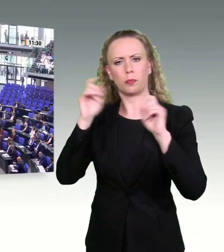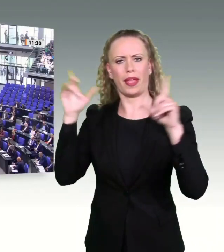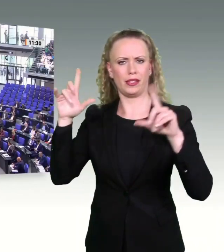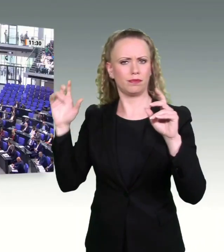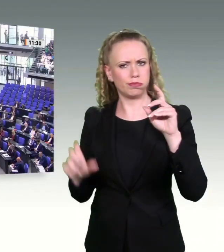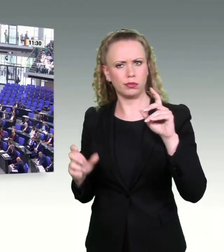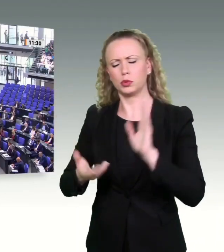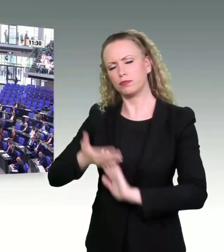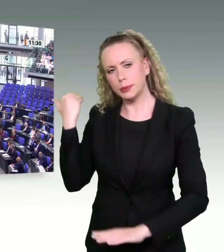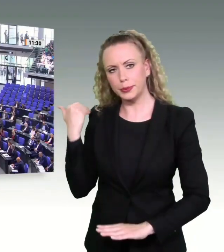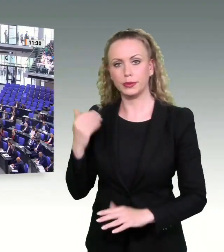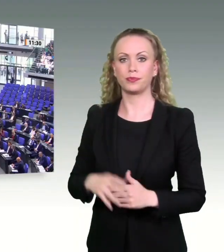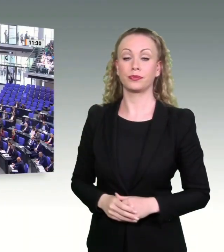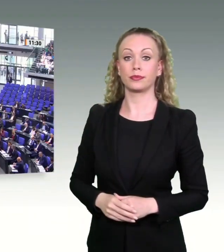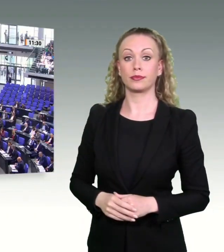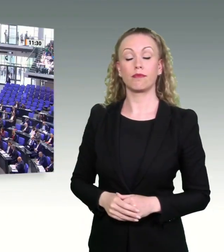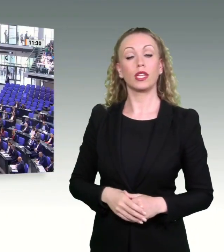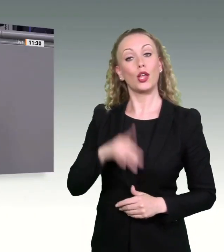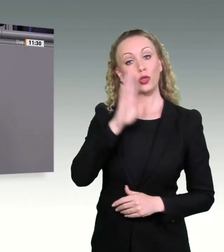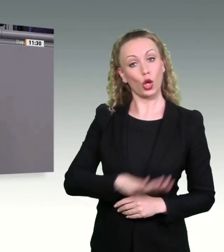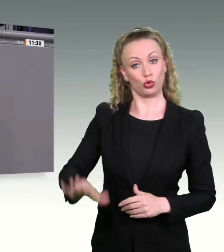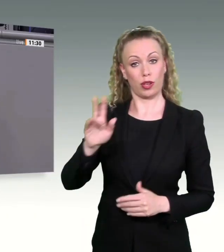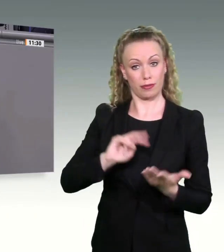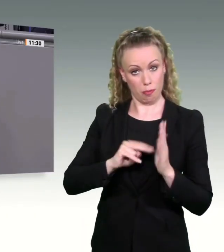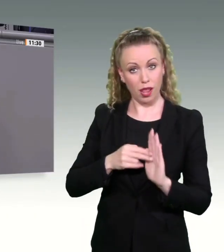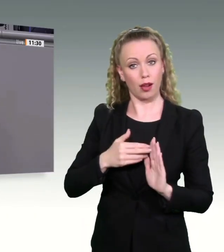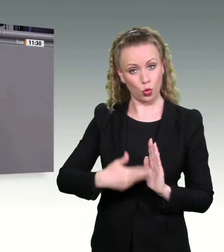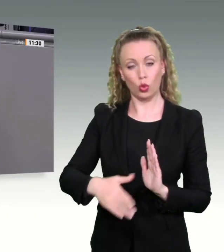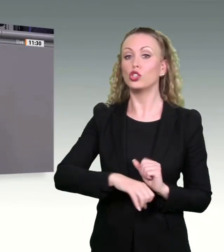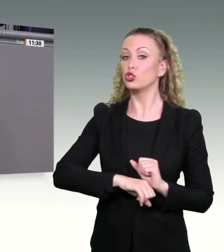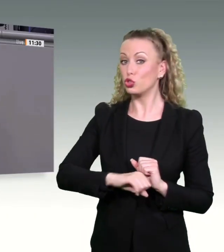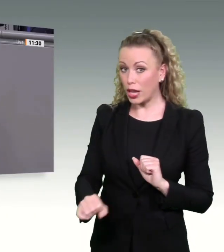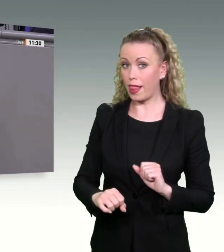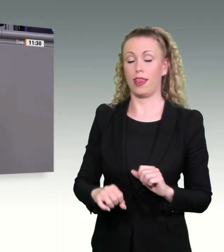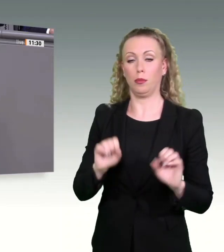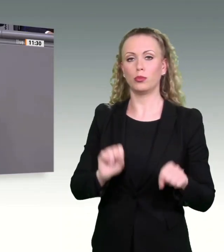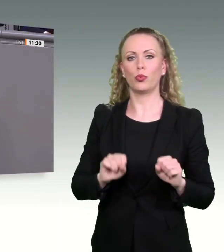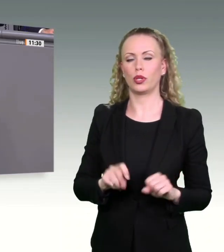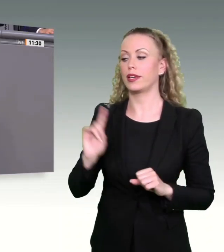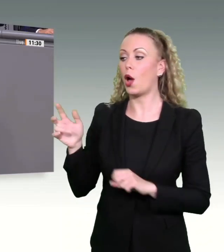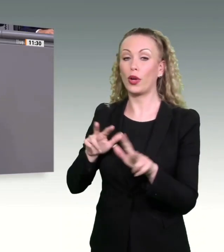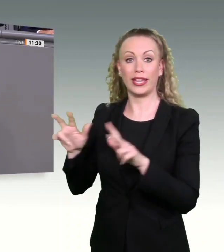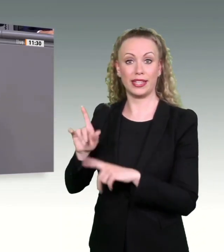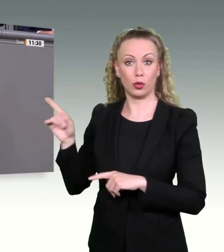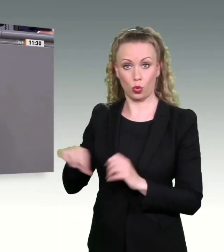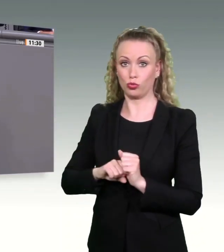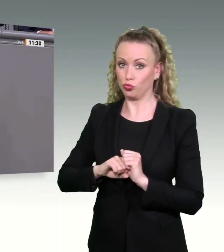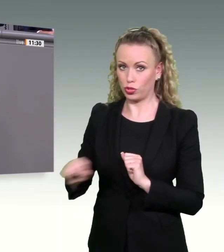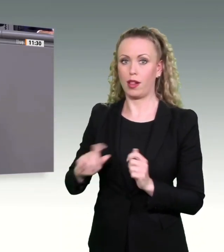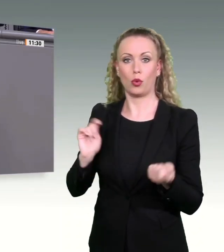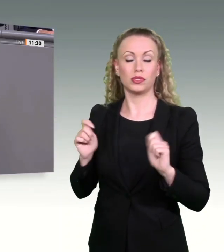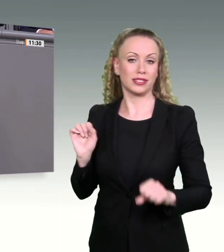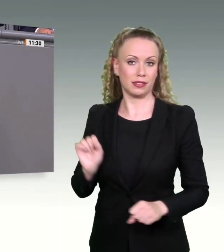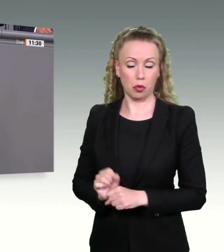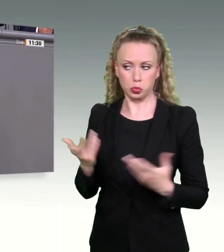Dass schnelle Planungen in Deutschland mit einer effektiv arbeitenden Regierung möglich ist, zeigen Gesetze, die wir aktuell beraten, zum